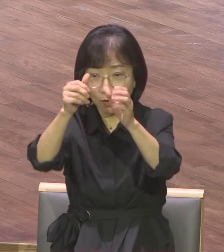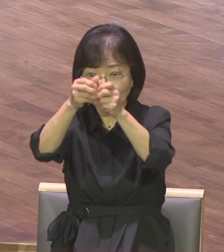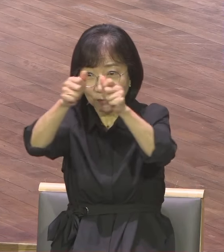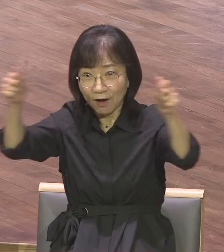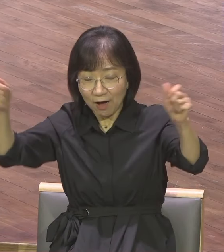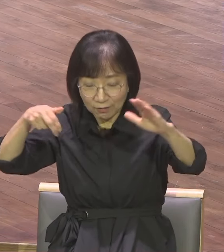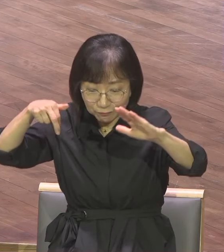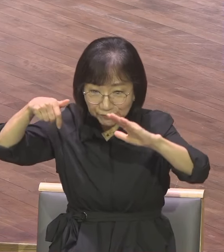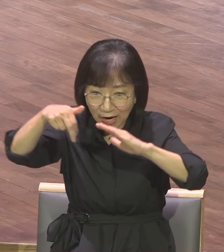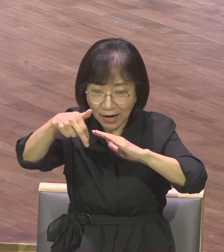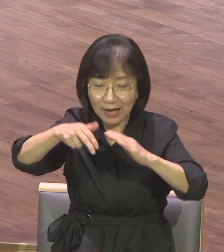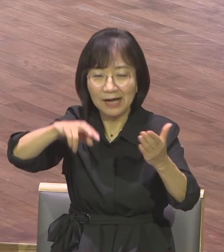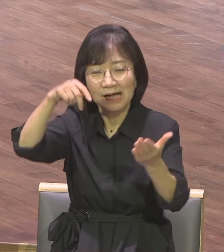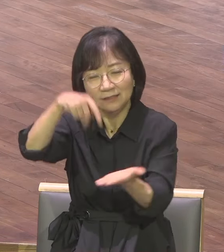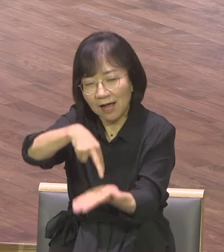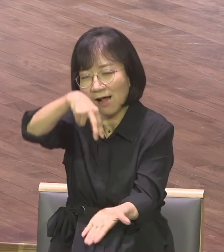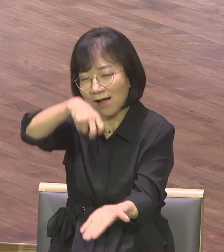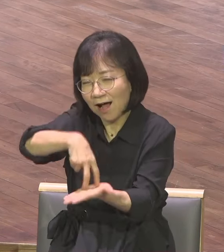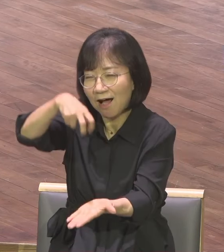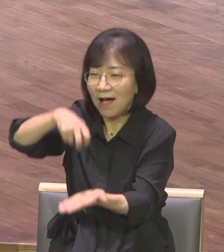찬미합니다 춤추는 인생이 된 거예요